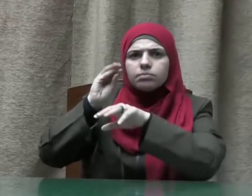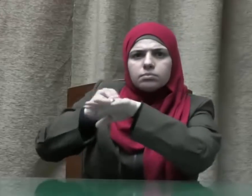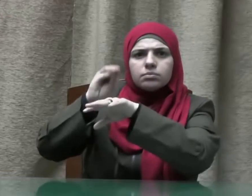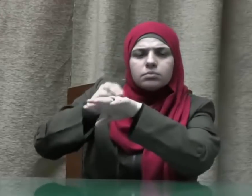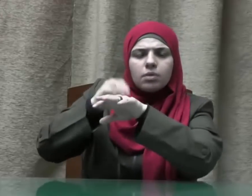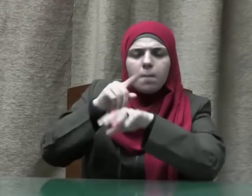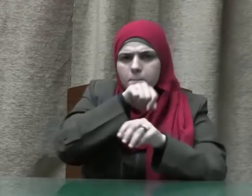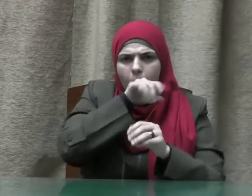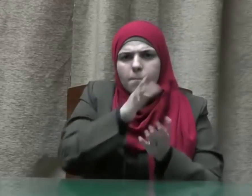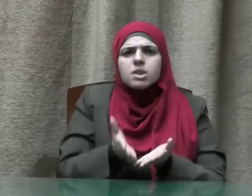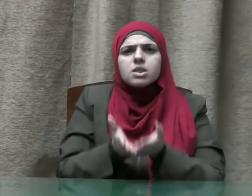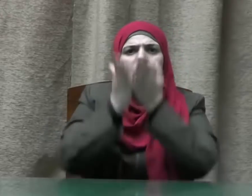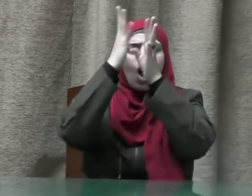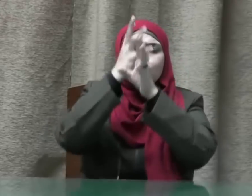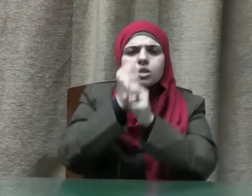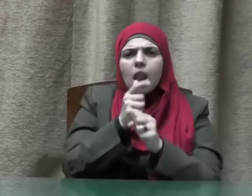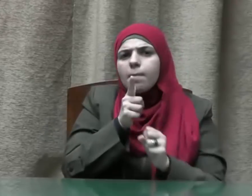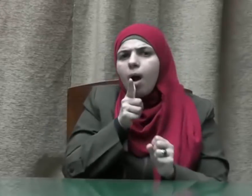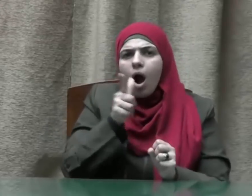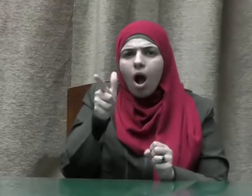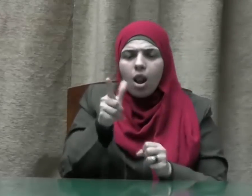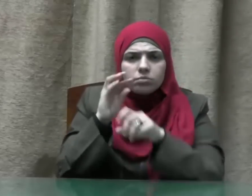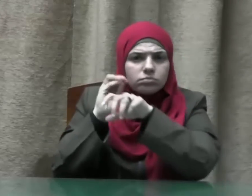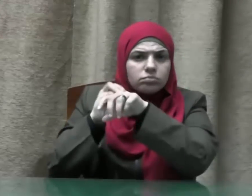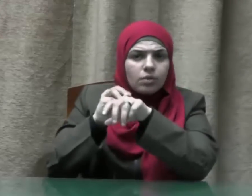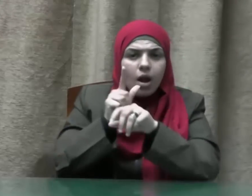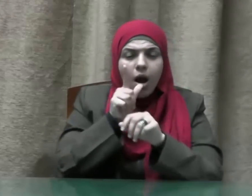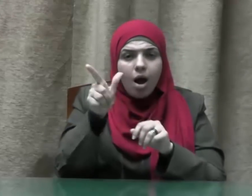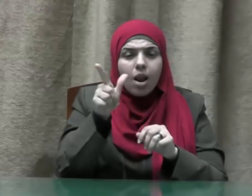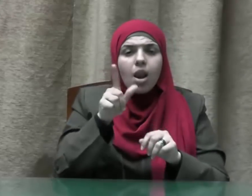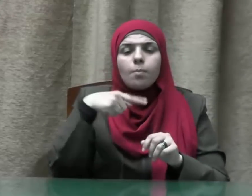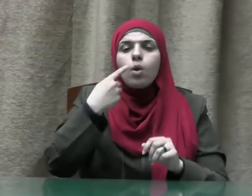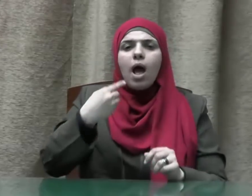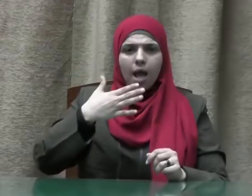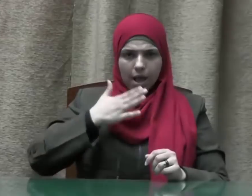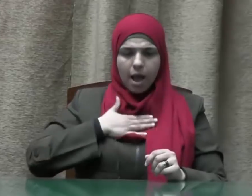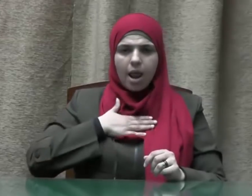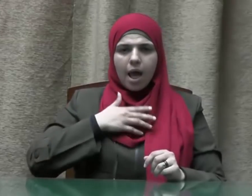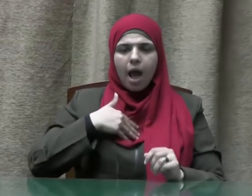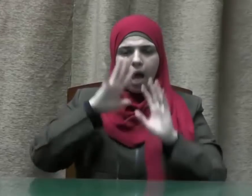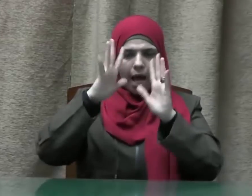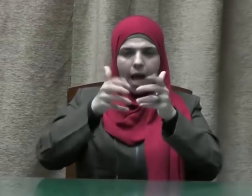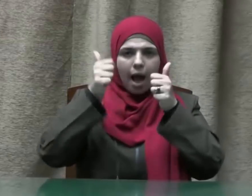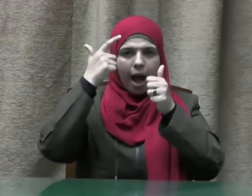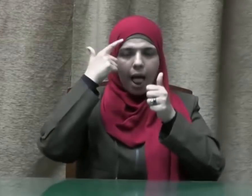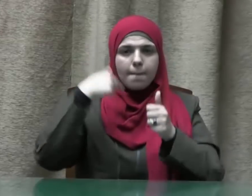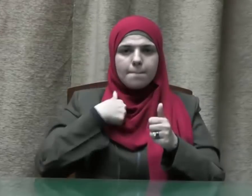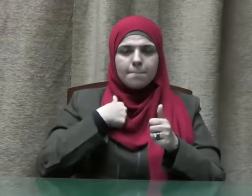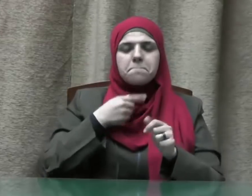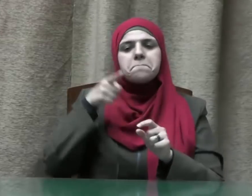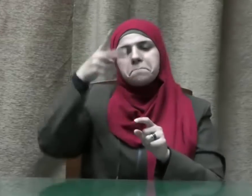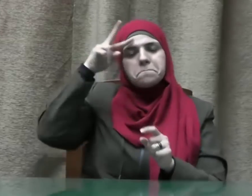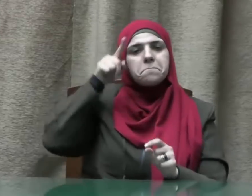رسول الله صلى الله عليه وسلم أنا أعلمكم يعني به قلت